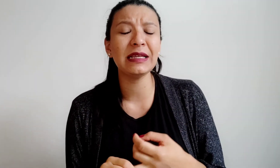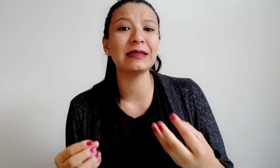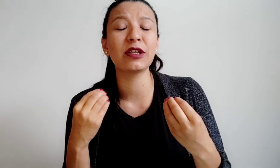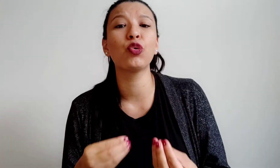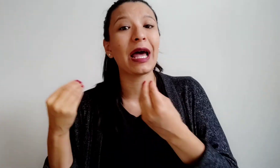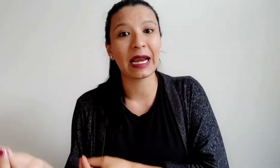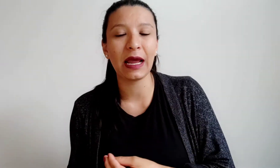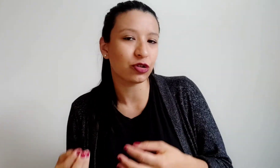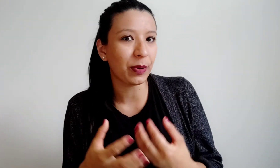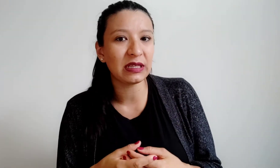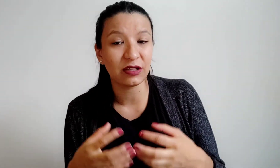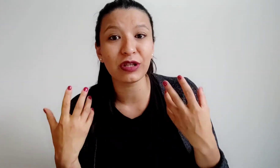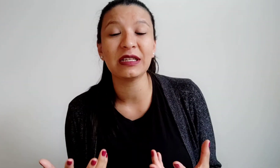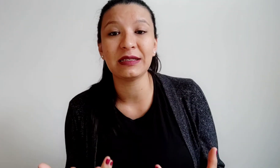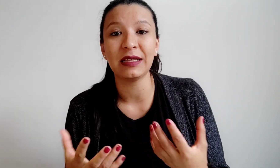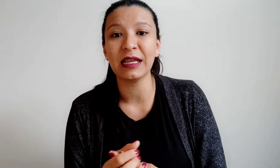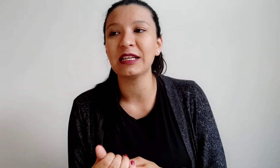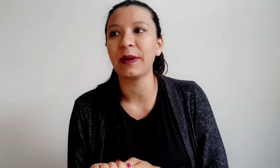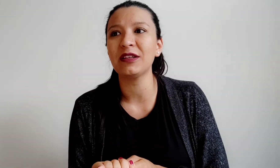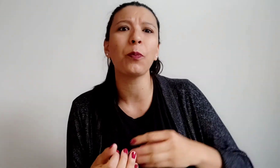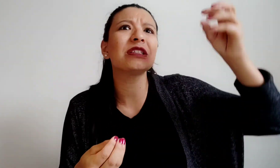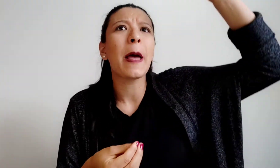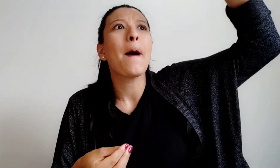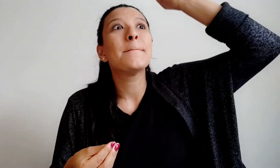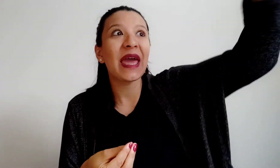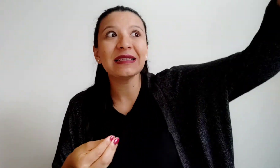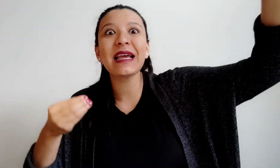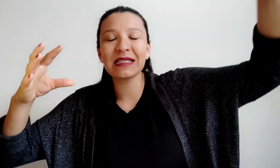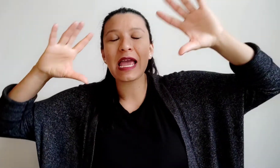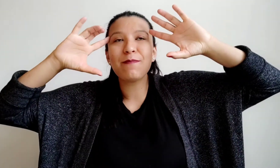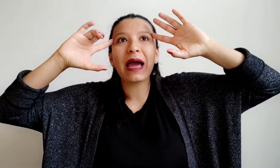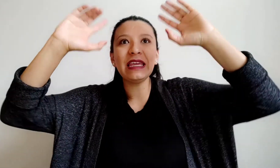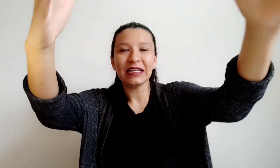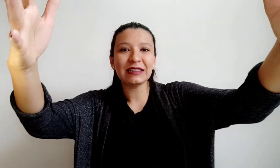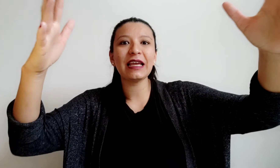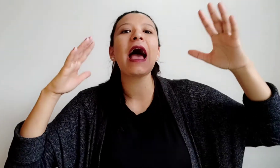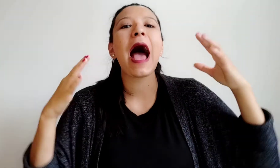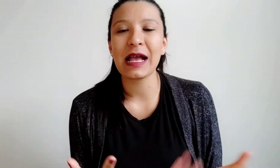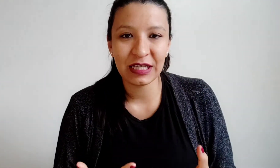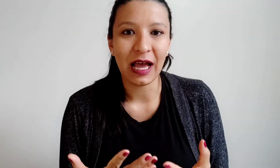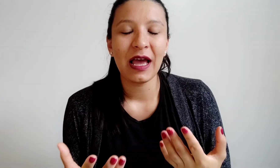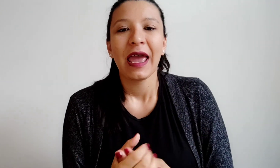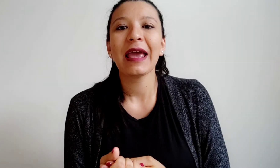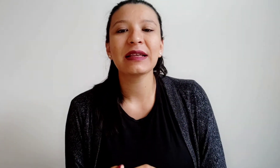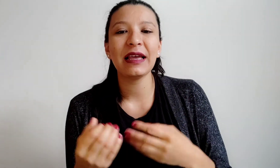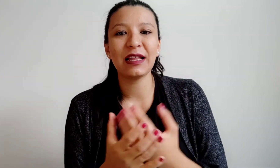ir a hacer su carrera a otro país en donde necesitan inglés para eso, pues véanse allá, imagínense allá. Esa es la